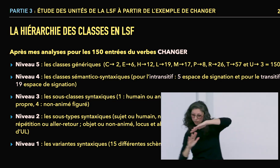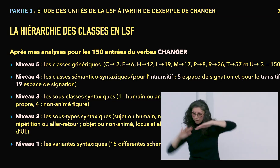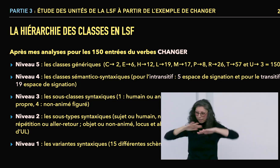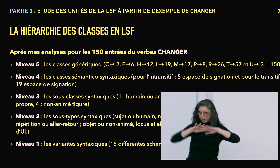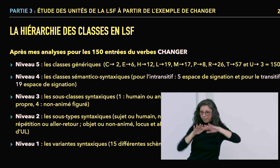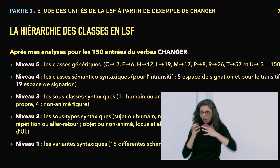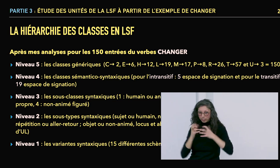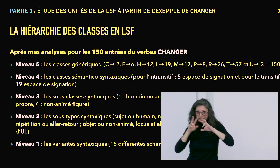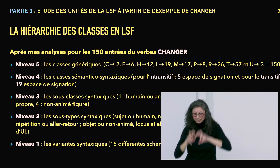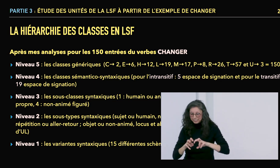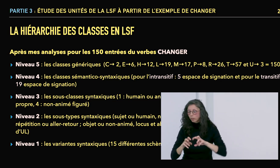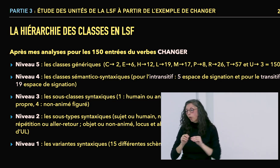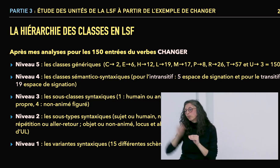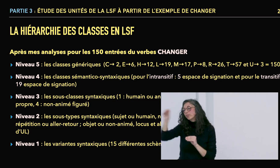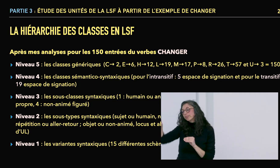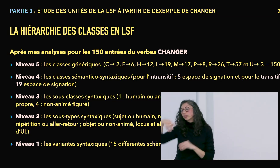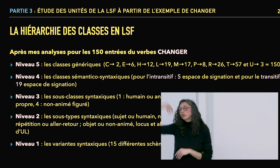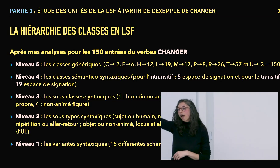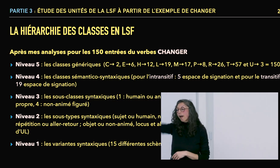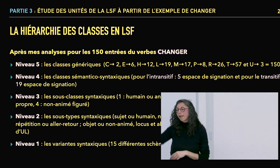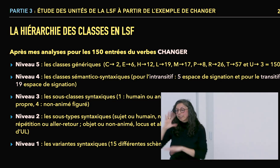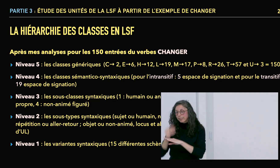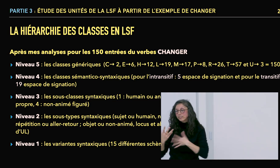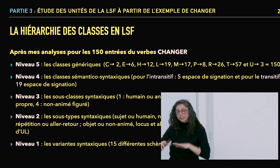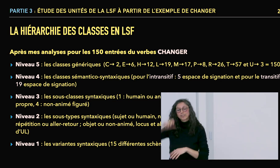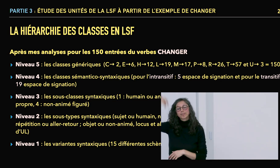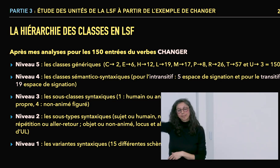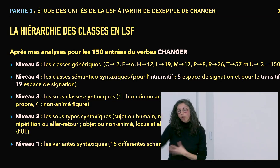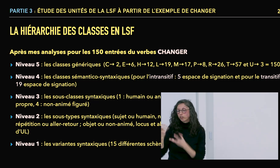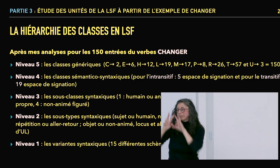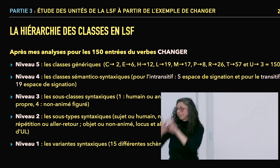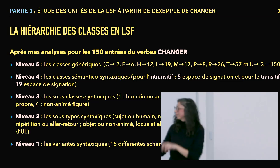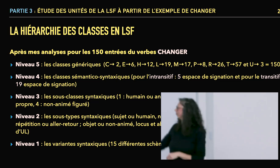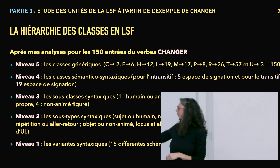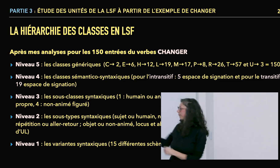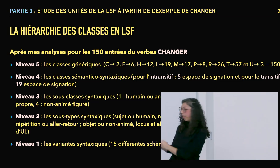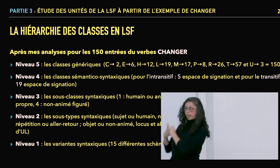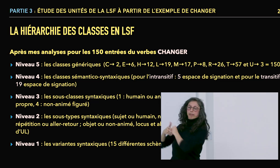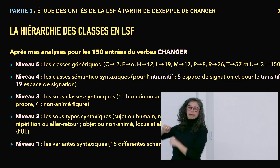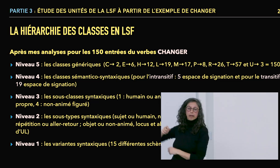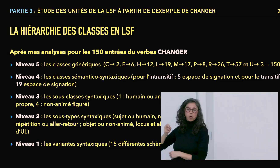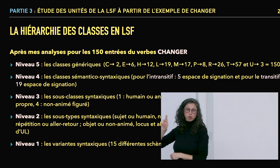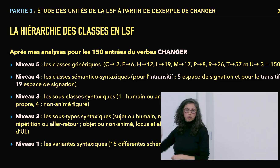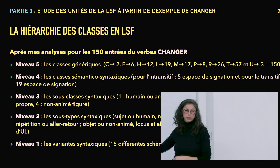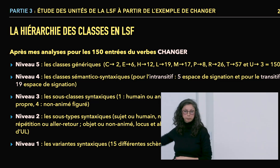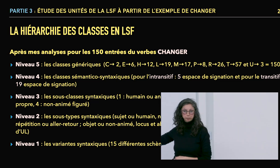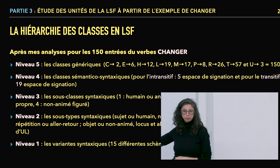m'intéressait beaucoup, mais moi, j'avais l'impression qu'il y avait un chevauchement. J'avais l'intention d'analyser un peu ces chevauchements, mais c